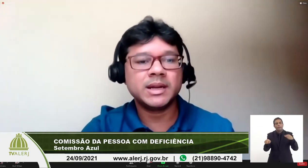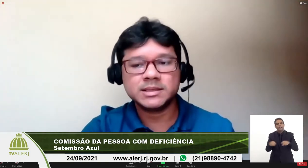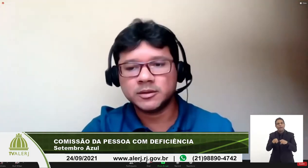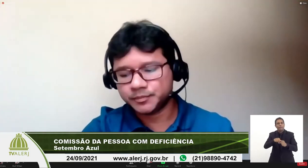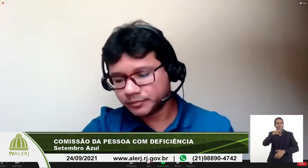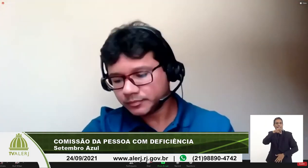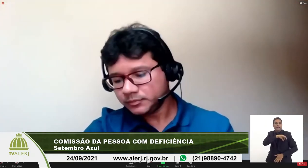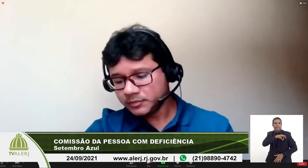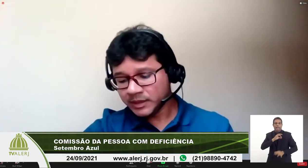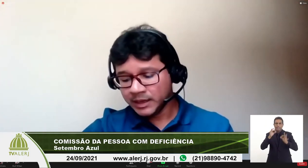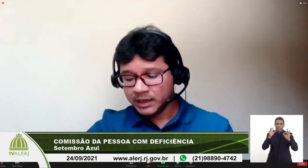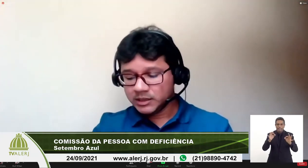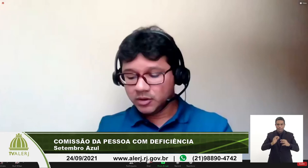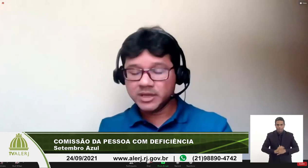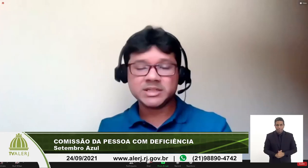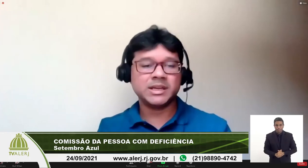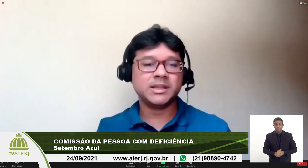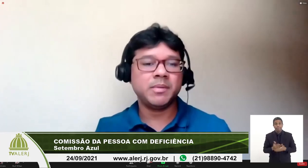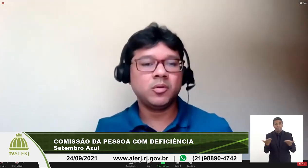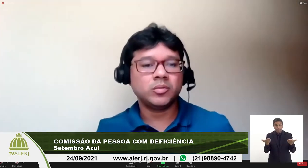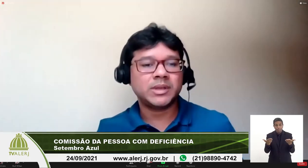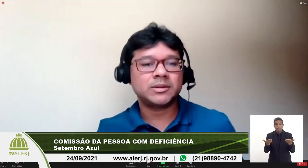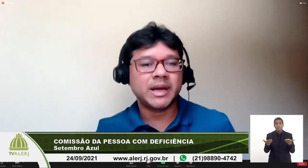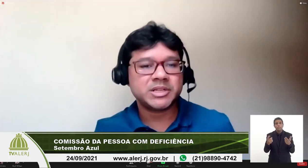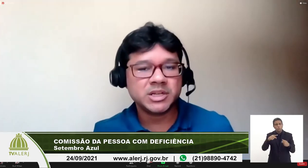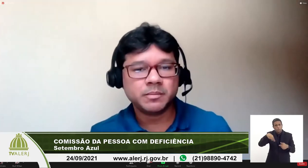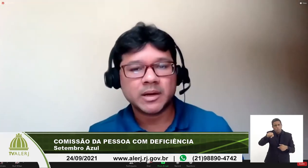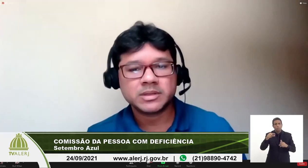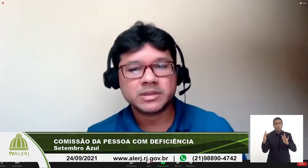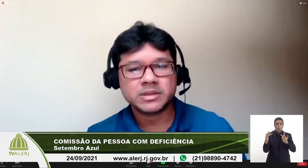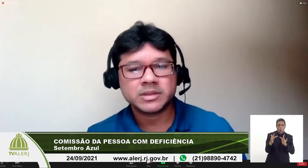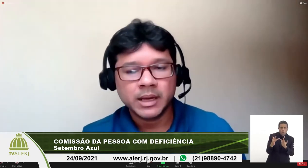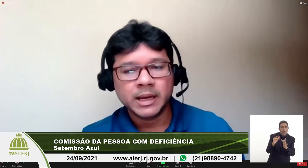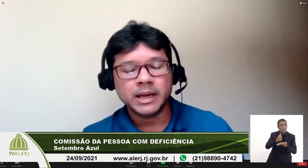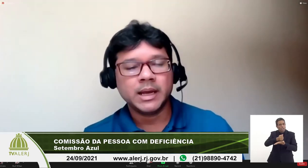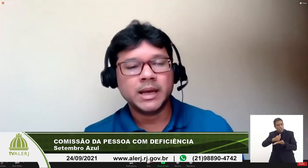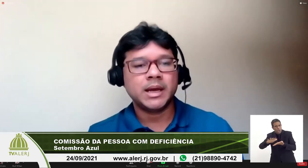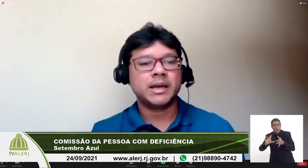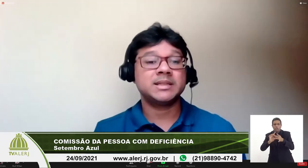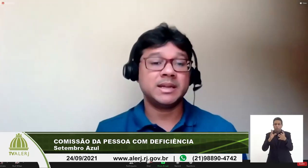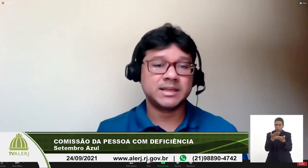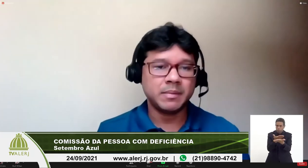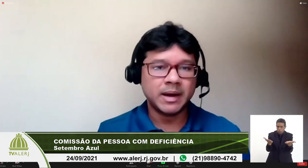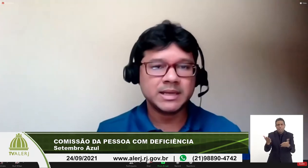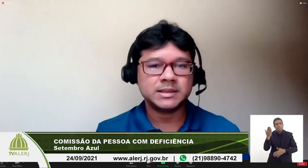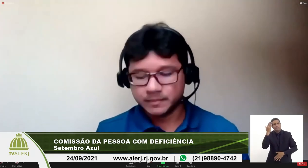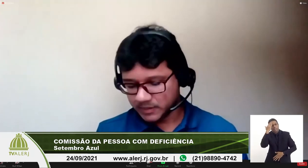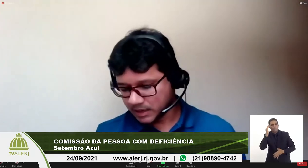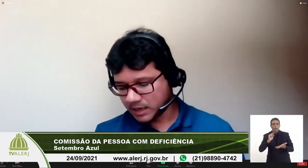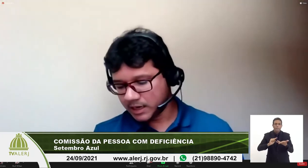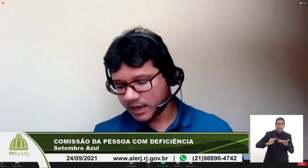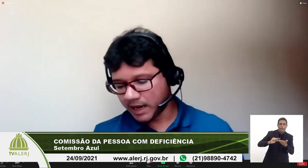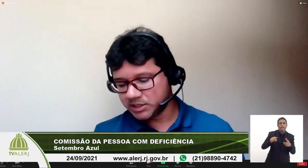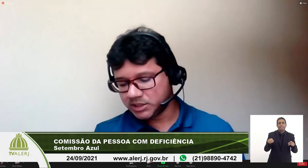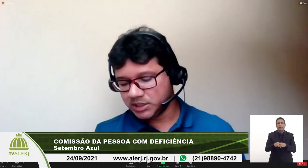de remuneração então deixo aqui também o contato da GIT para os que quiserem saber mais